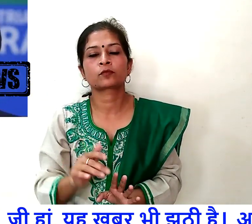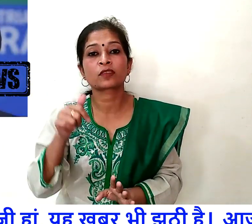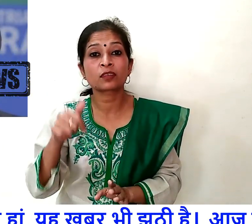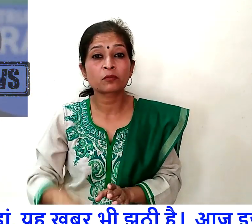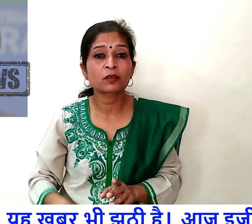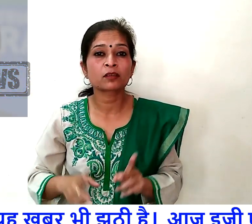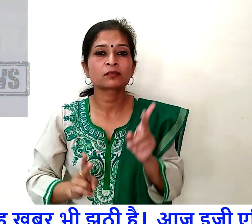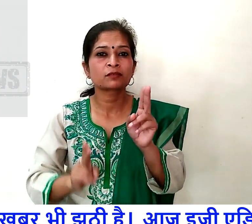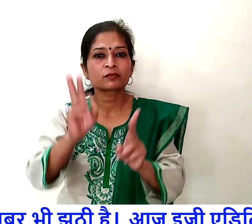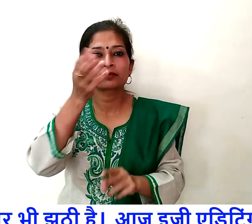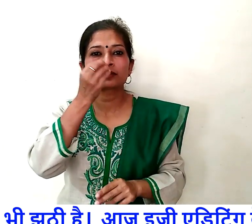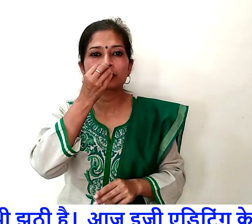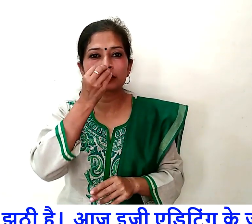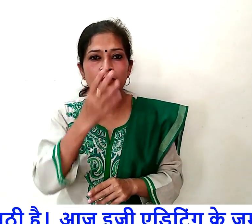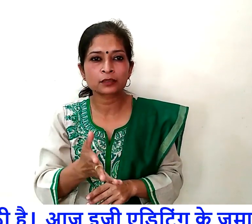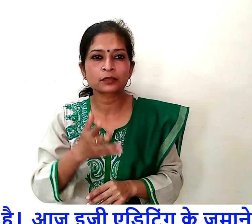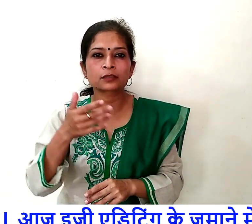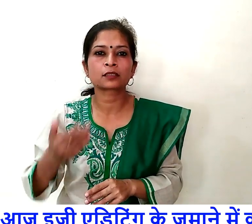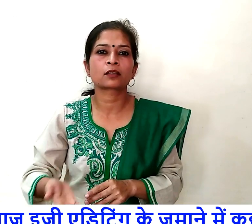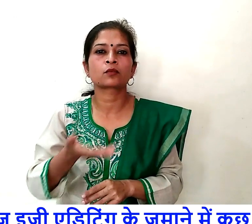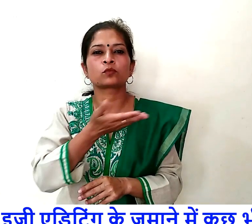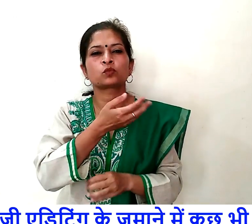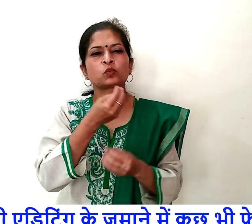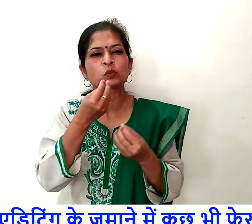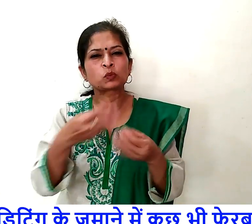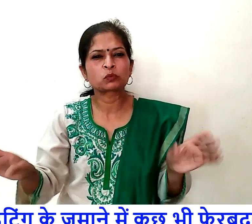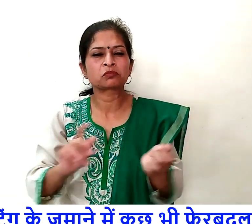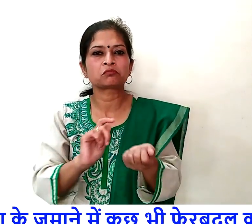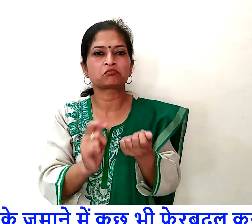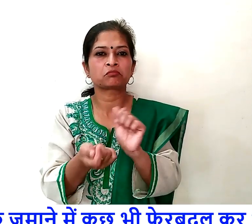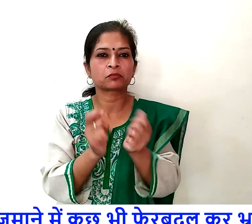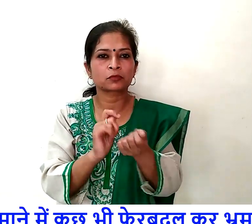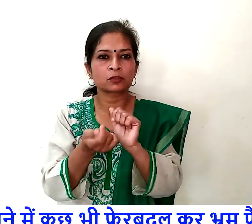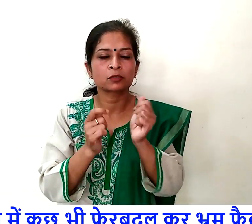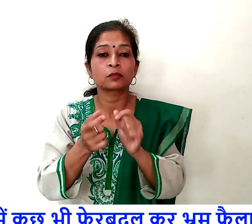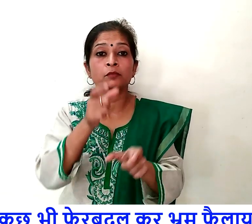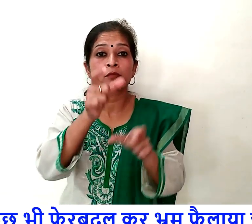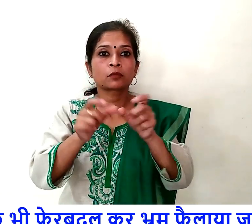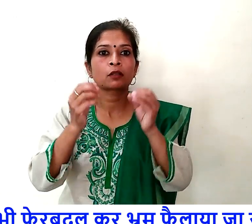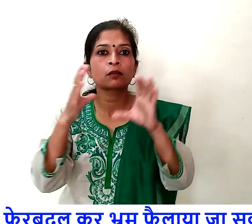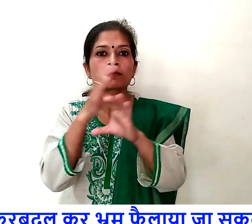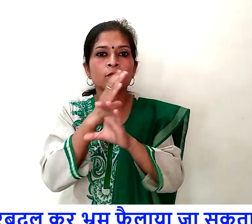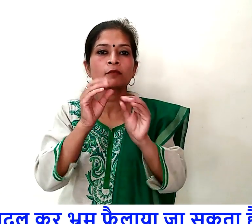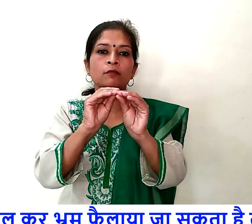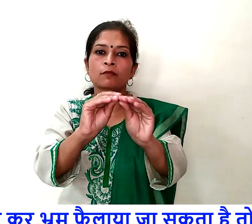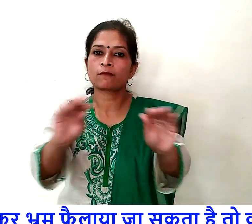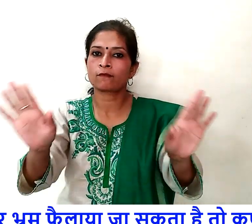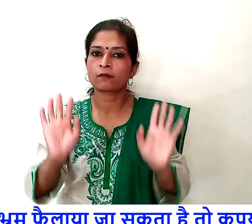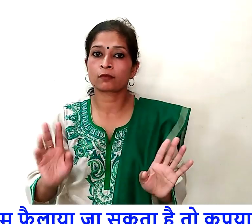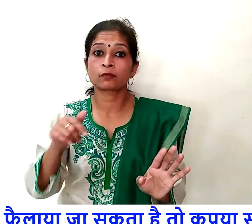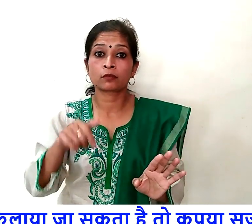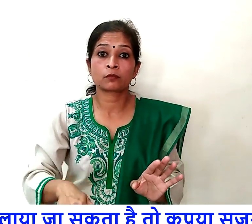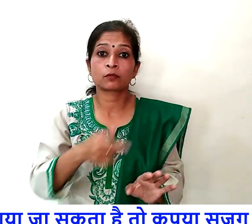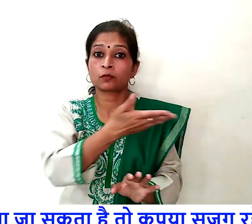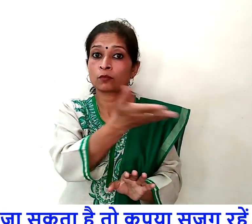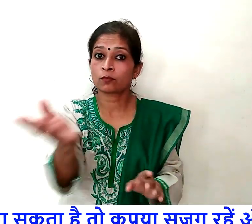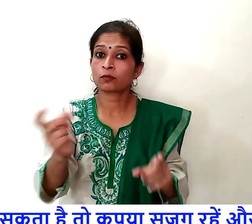इजी एरिटिंग के जमाने में कुछ भी फेर बदल कर भ्रम फैलाया जा सकता है तो कृपया सजग रहें